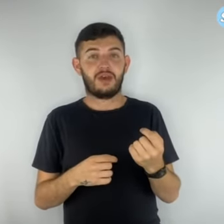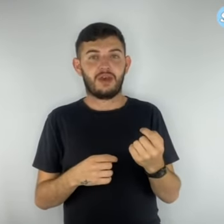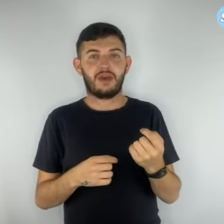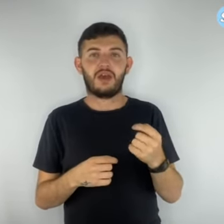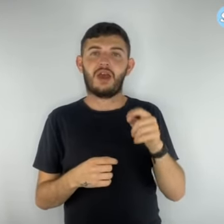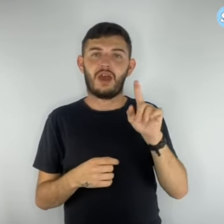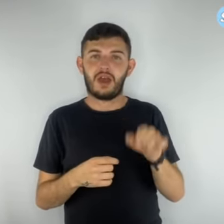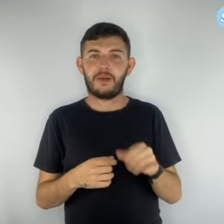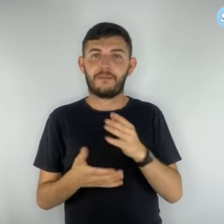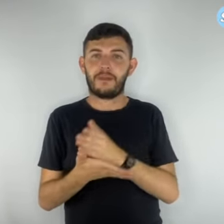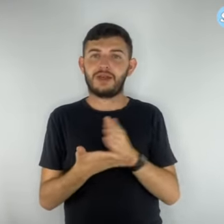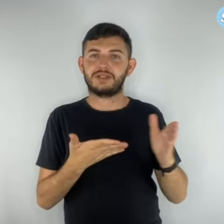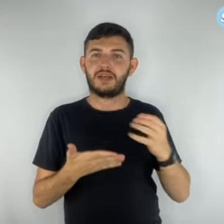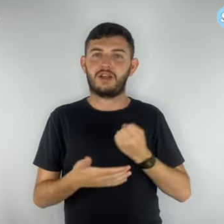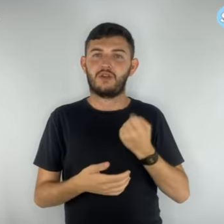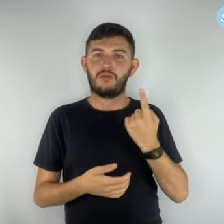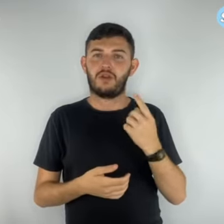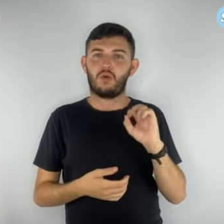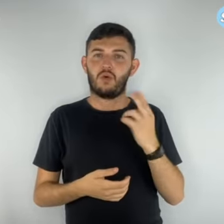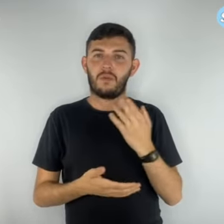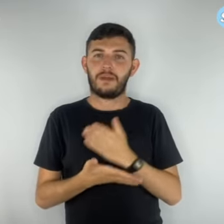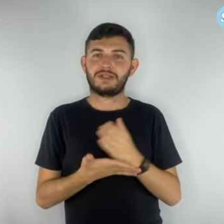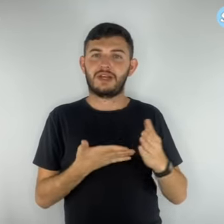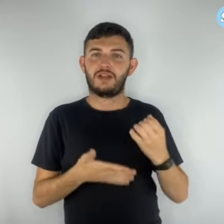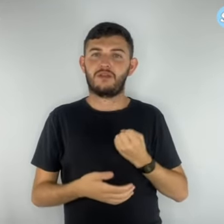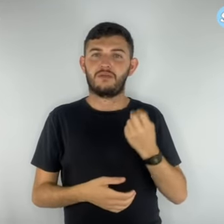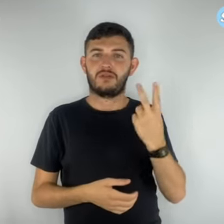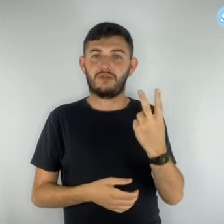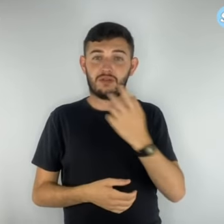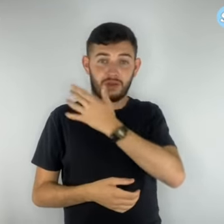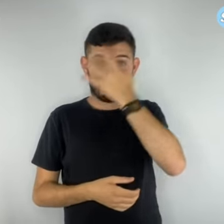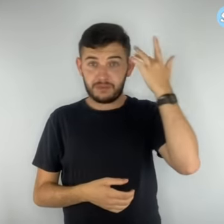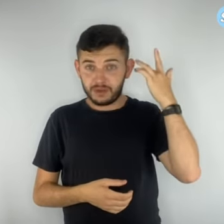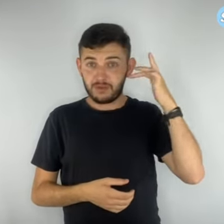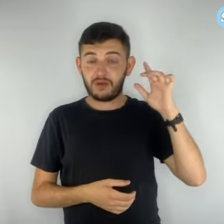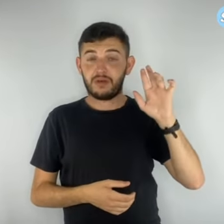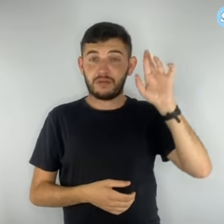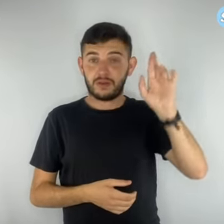O titular deverá entrar em contato com uma doutora